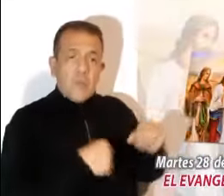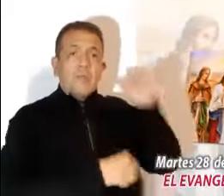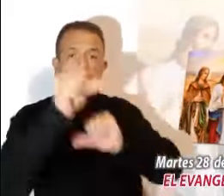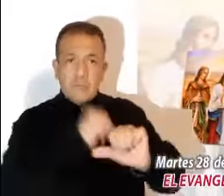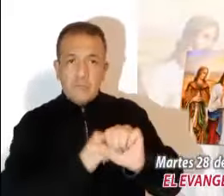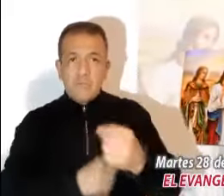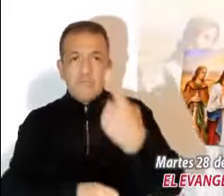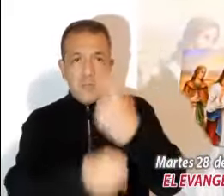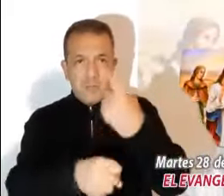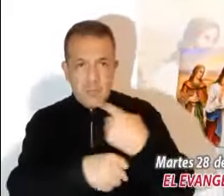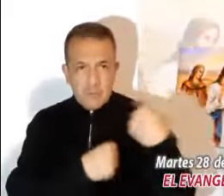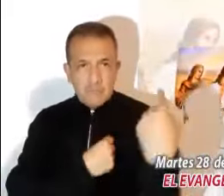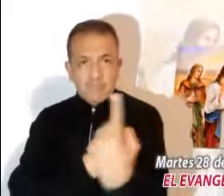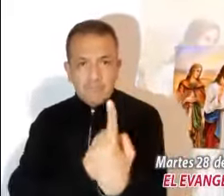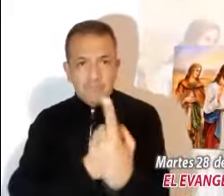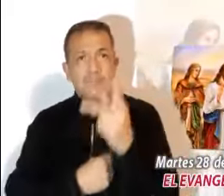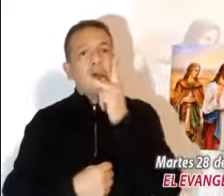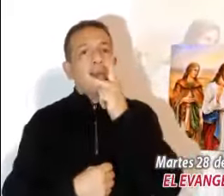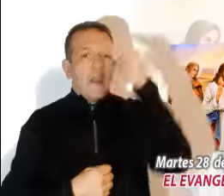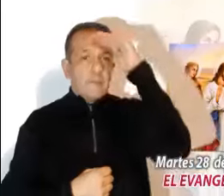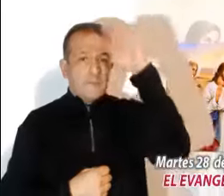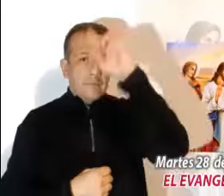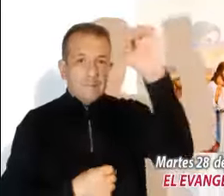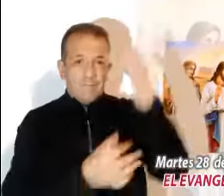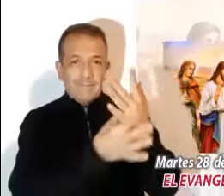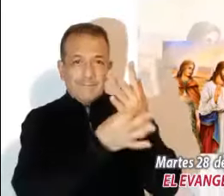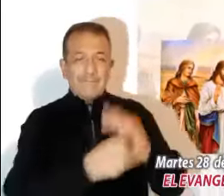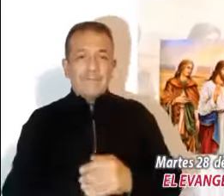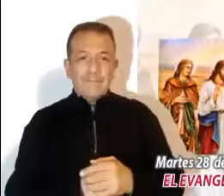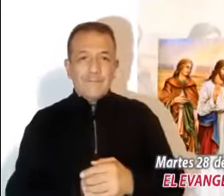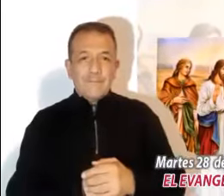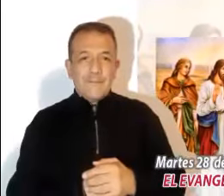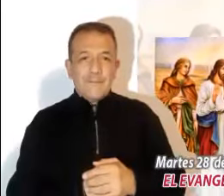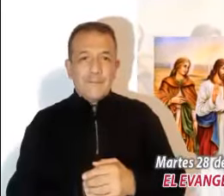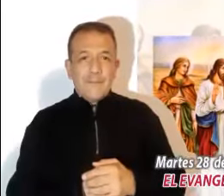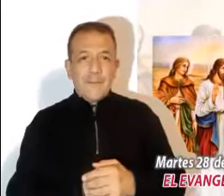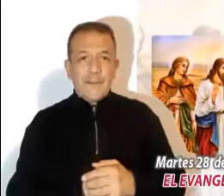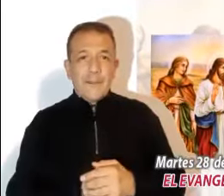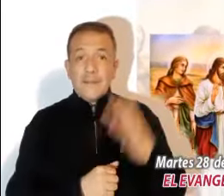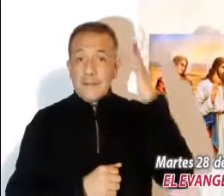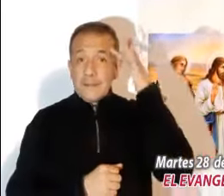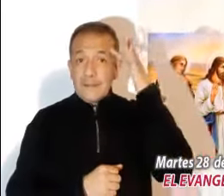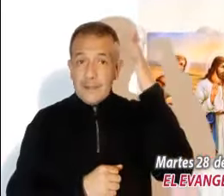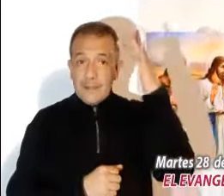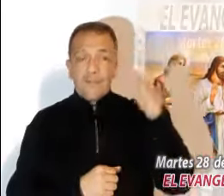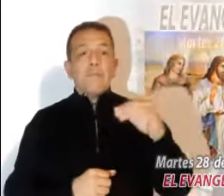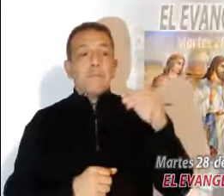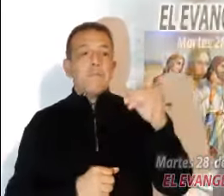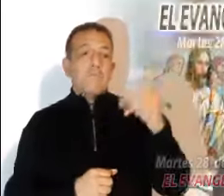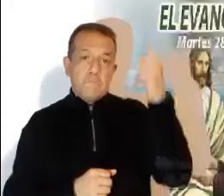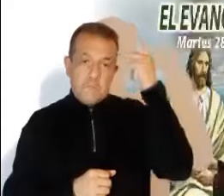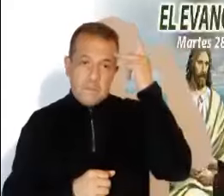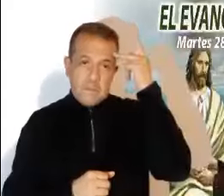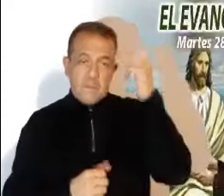Palabra del Señor. Nuevamente, San Pedro, en su carta de la primera lectura, nos